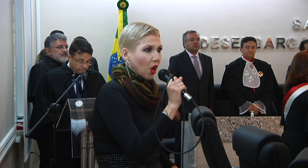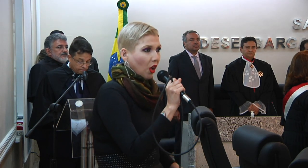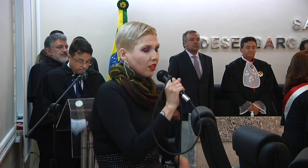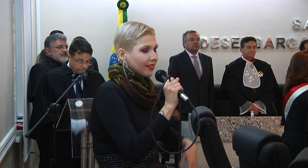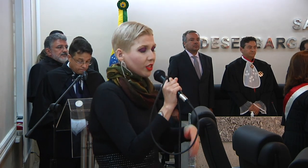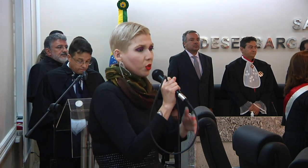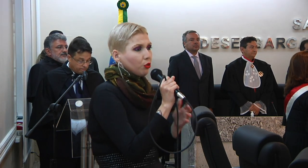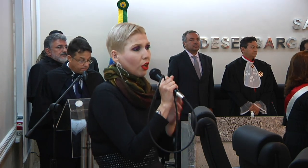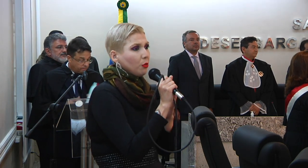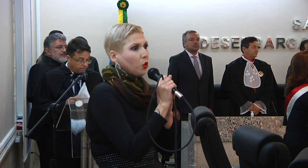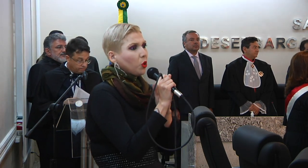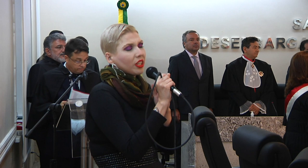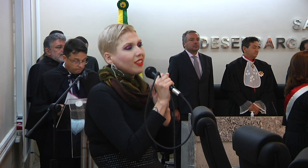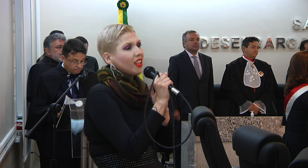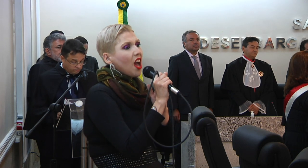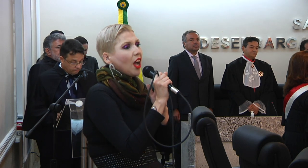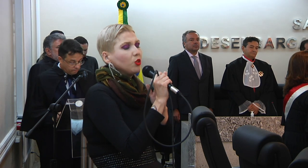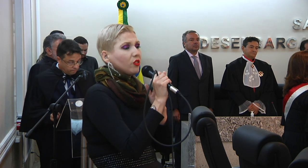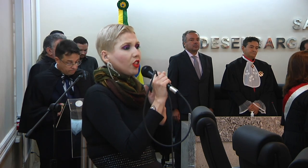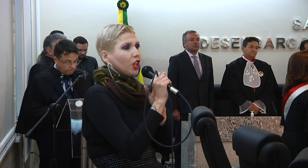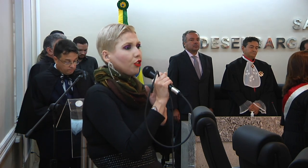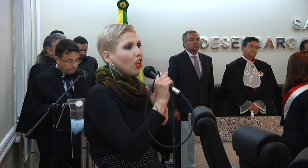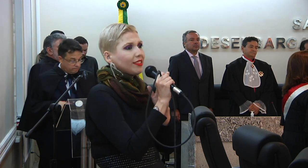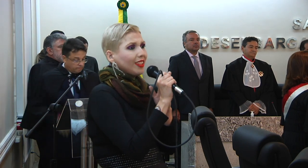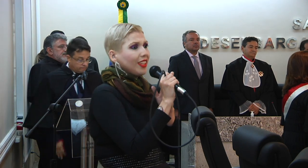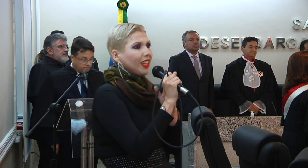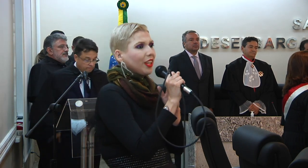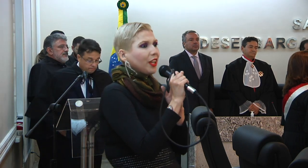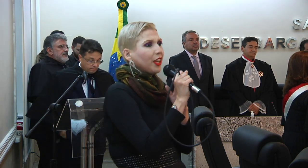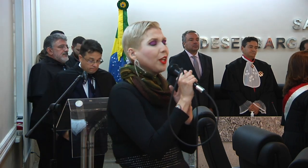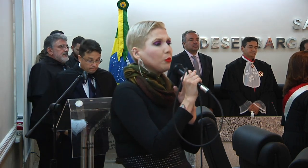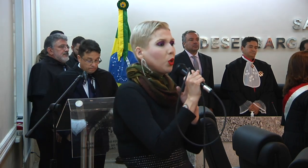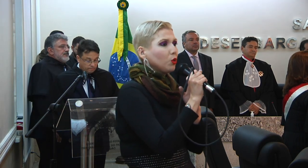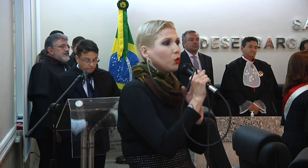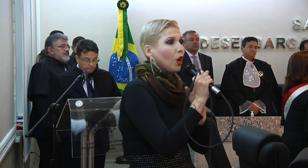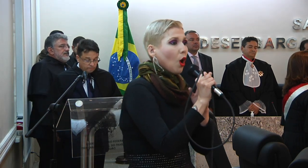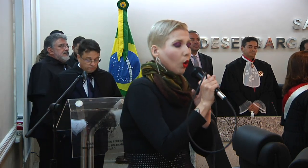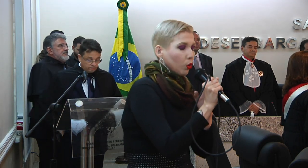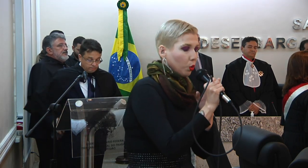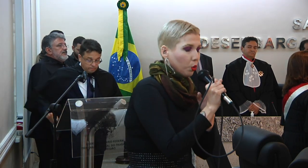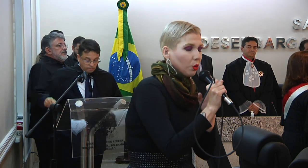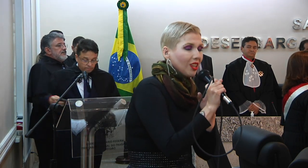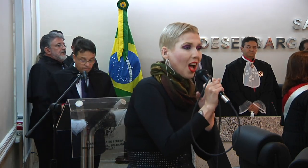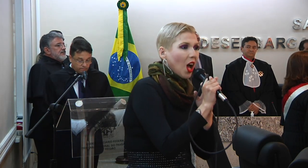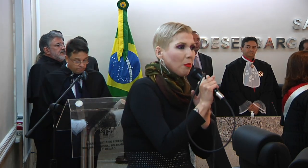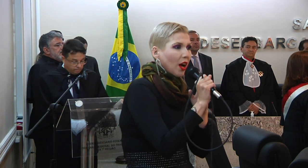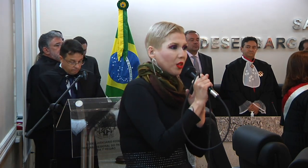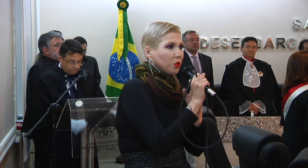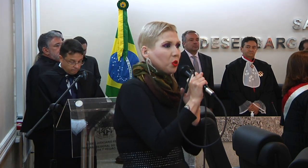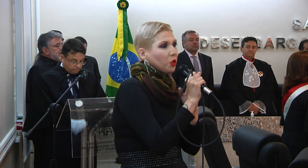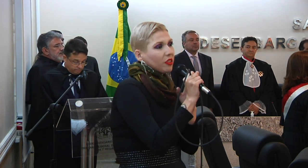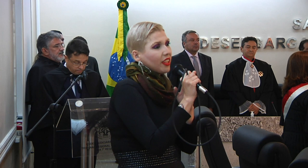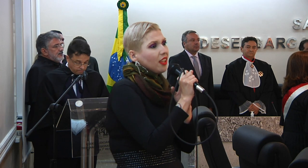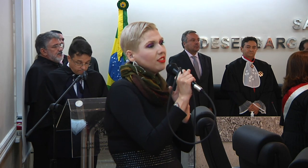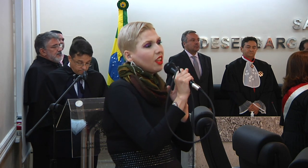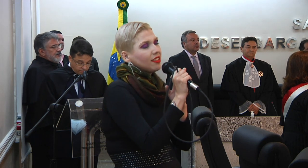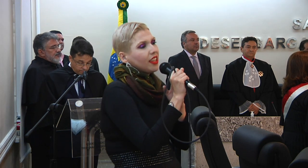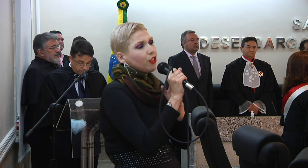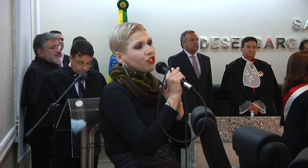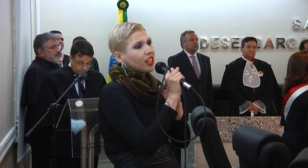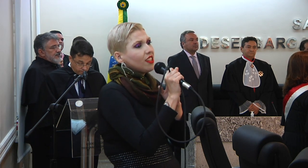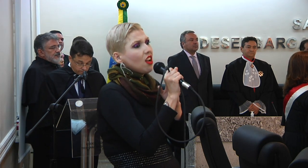Brasil de amor eterno, seja símbolo o lábaro que